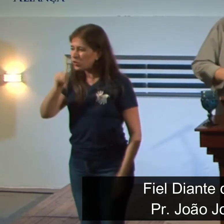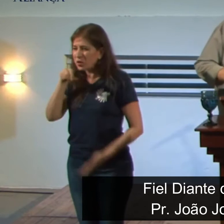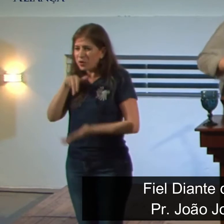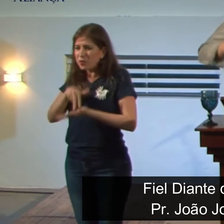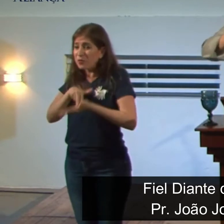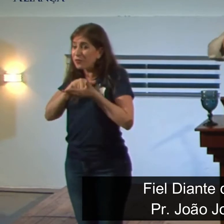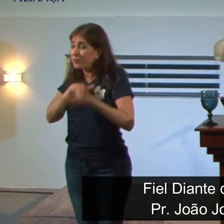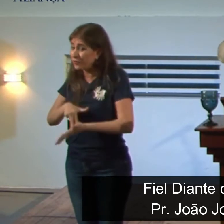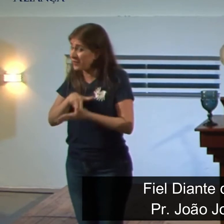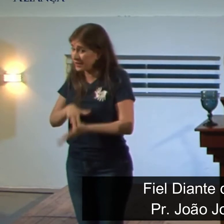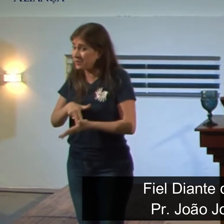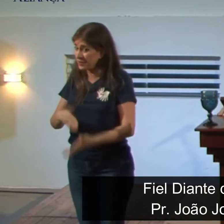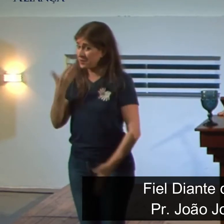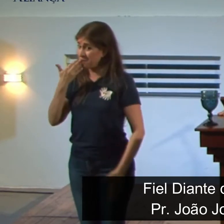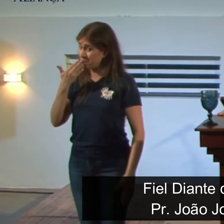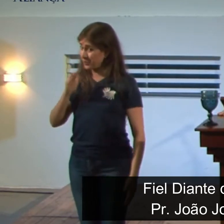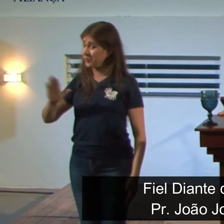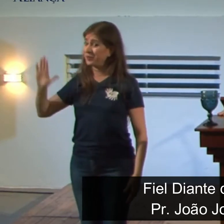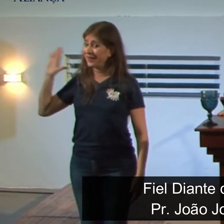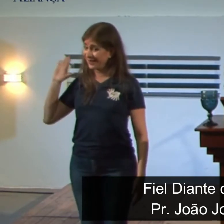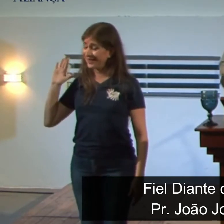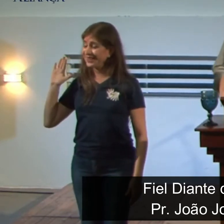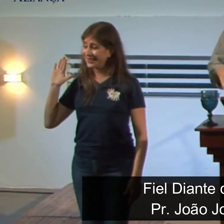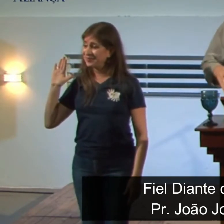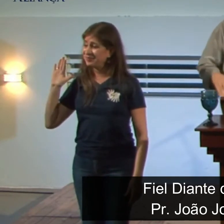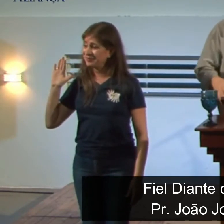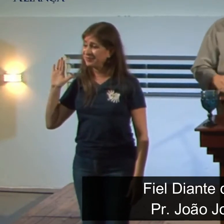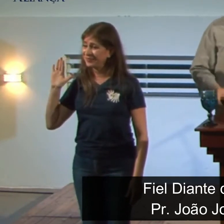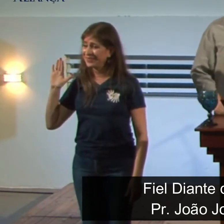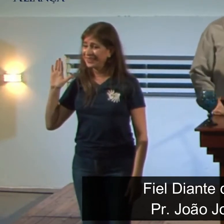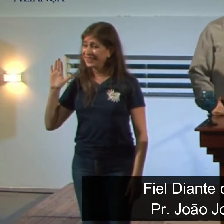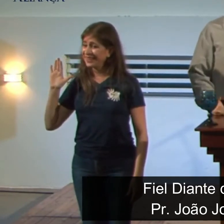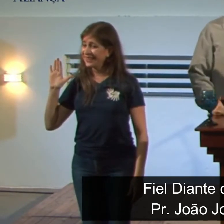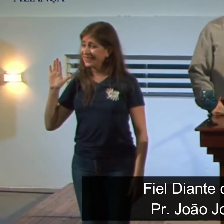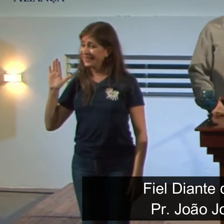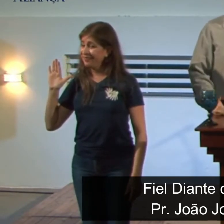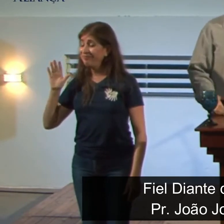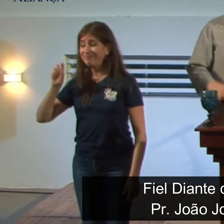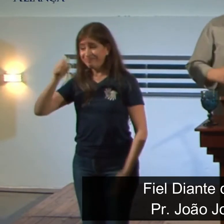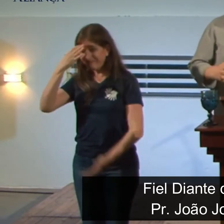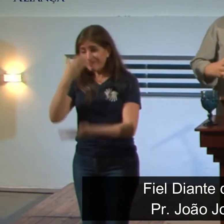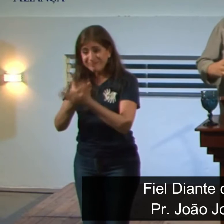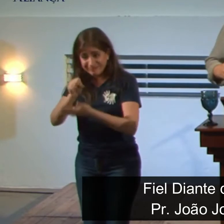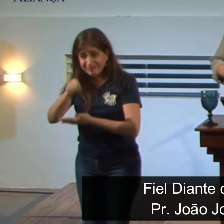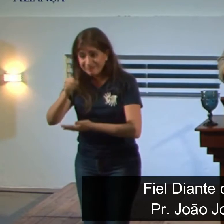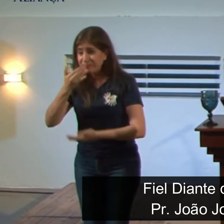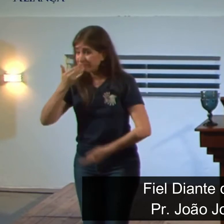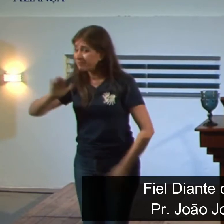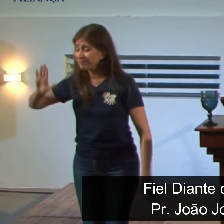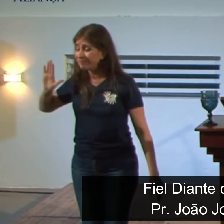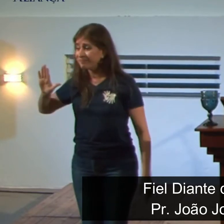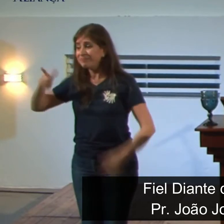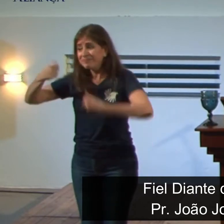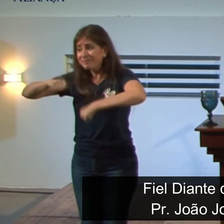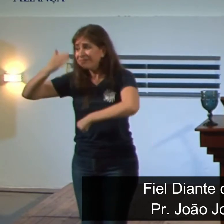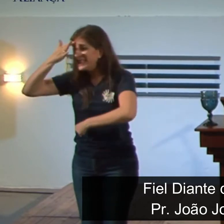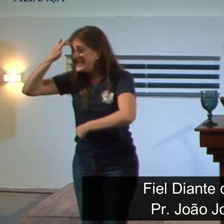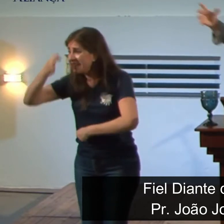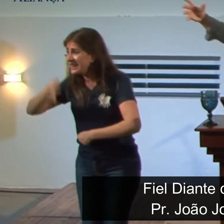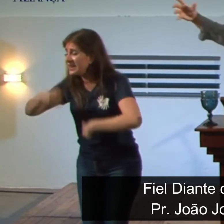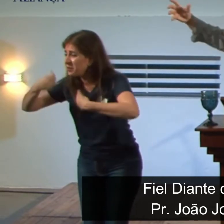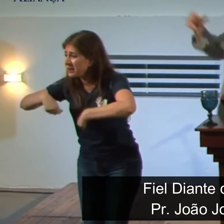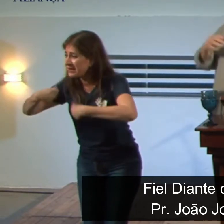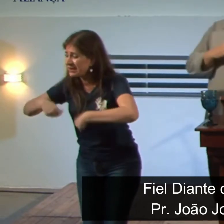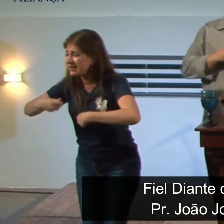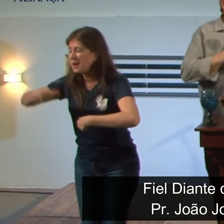firmaram nas promessas, nas promessas, e nós precisamos entender isso irmãos,